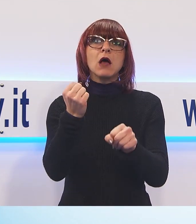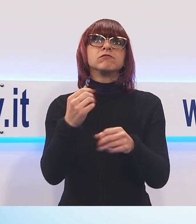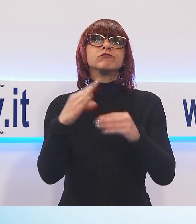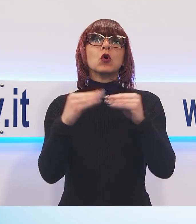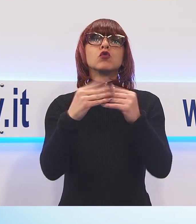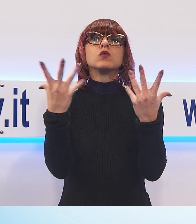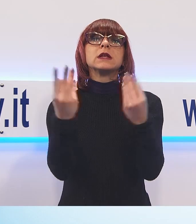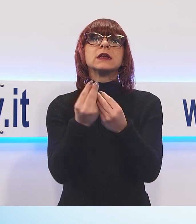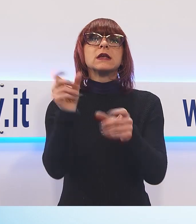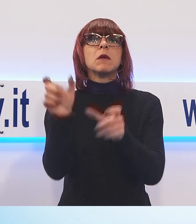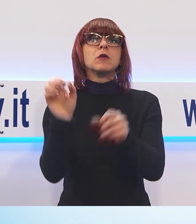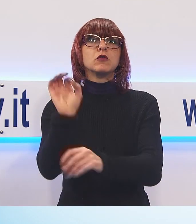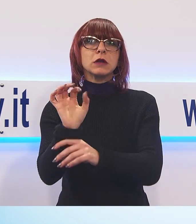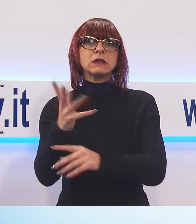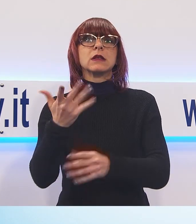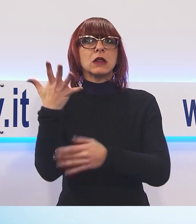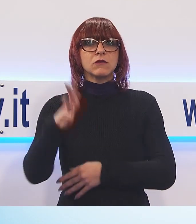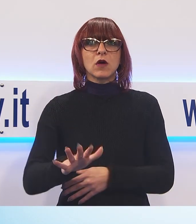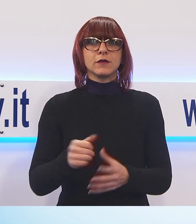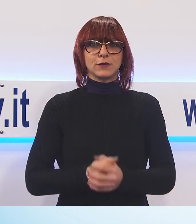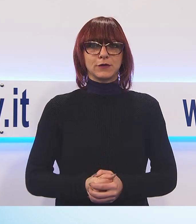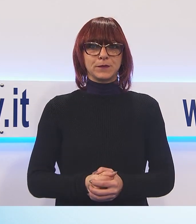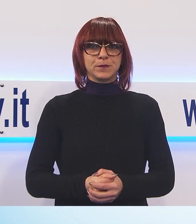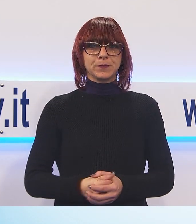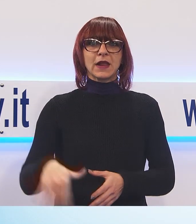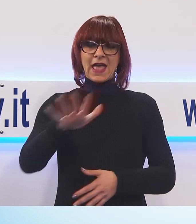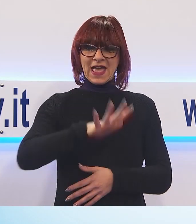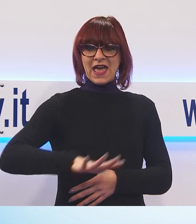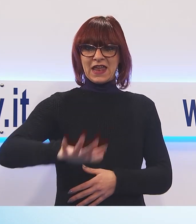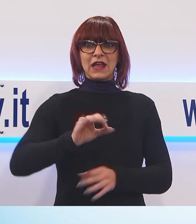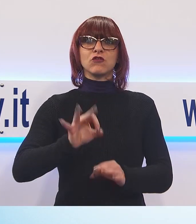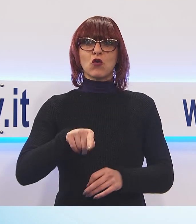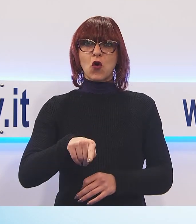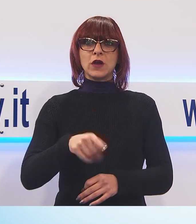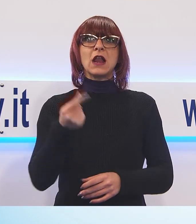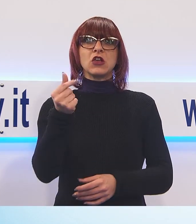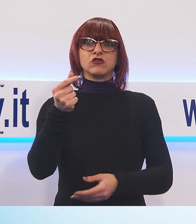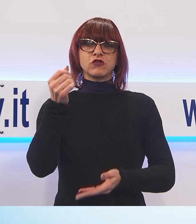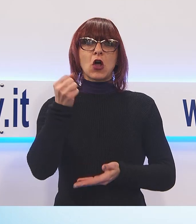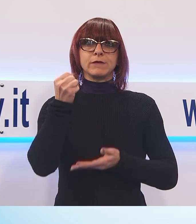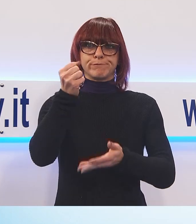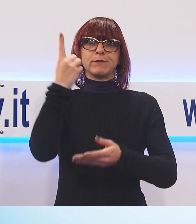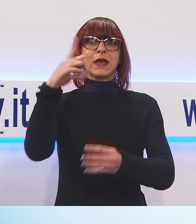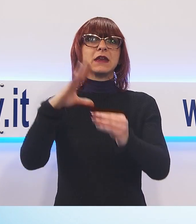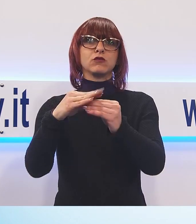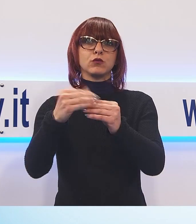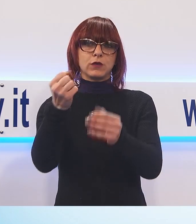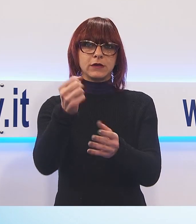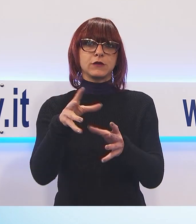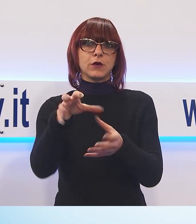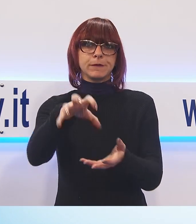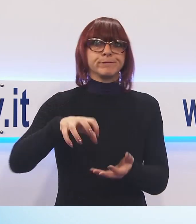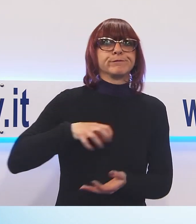Cruciale e per niente scontato l'impatto della regione, che è riuscita a spostare soldi destinati a ristrutturazioni a nuove